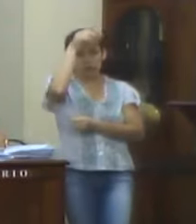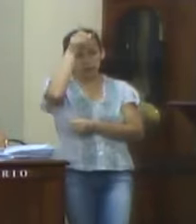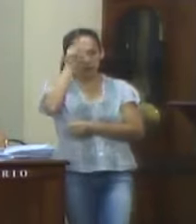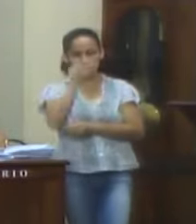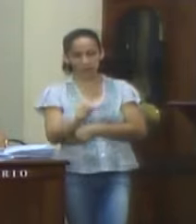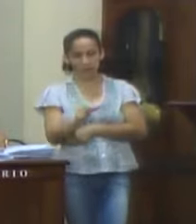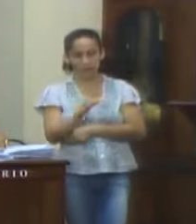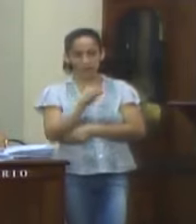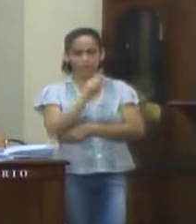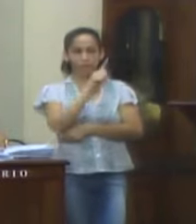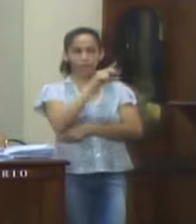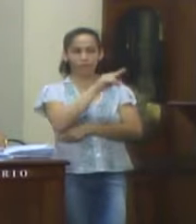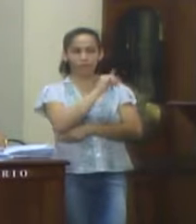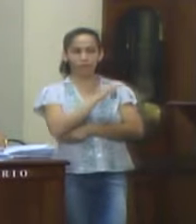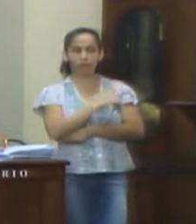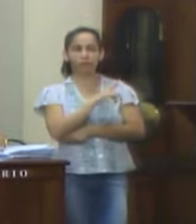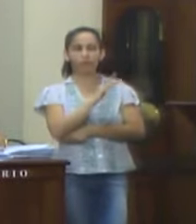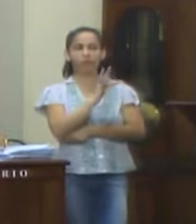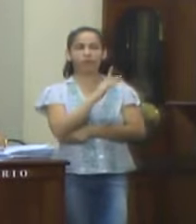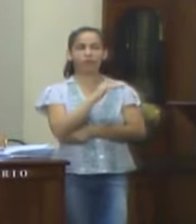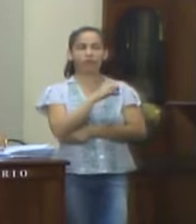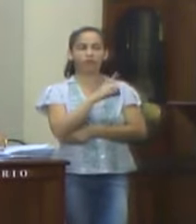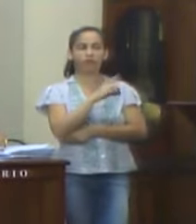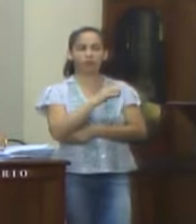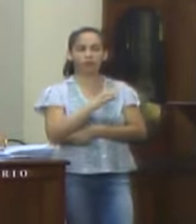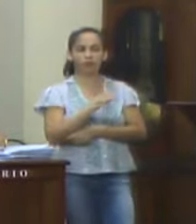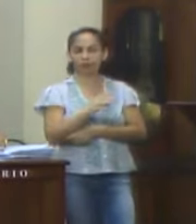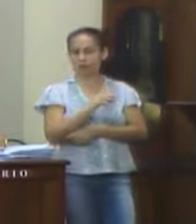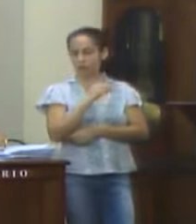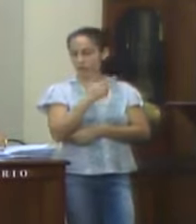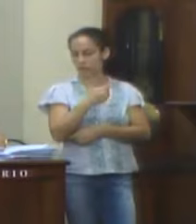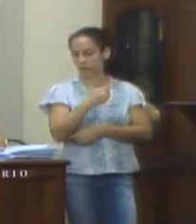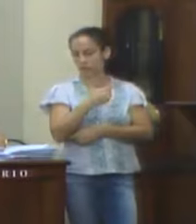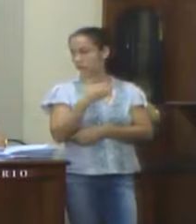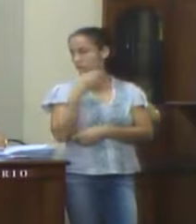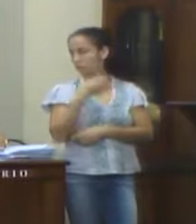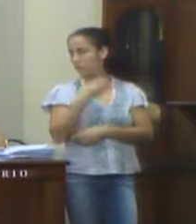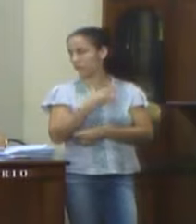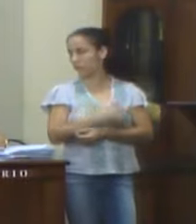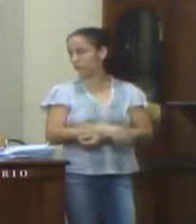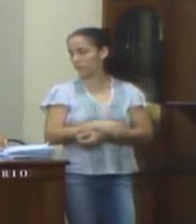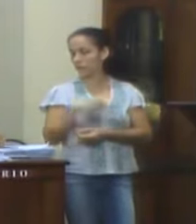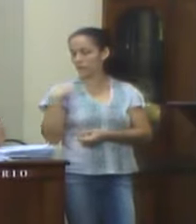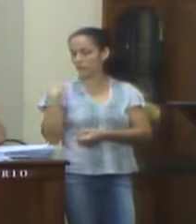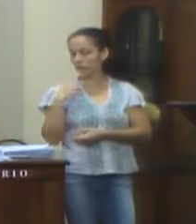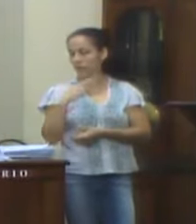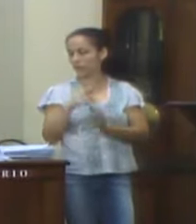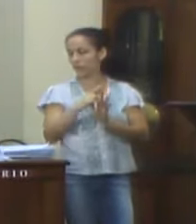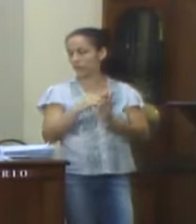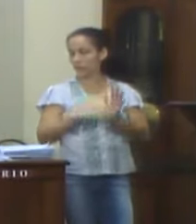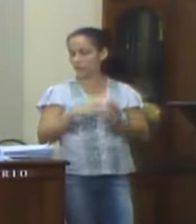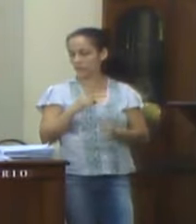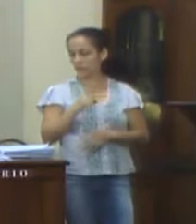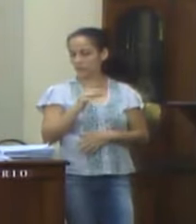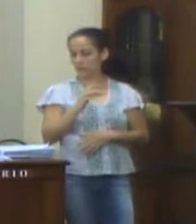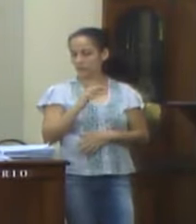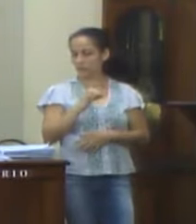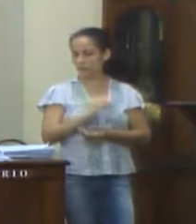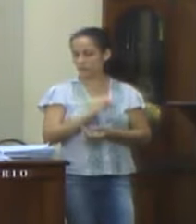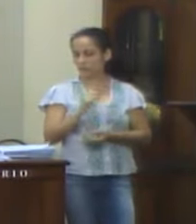Fernando Furtado da Graça. Sala das Comissões, 12 de dezembro de 2018, vereador e relator, Pedro Graça.